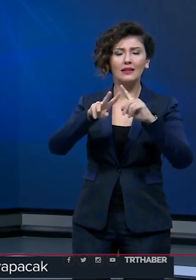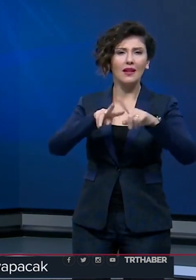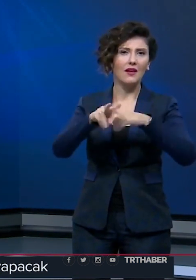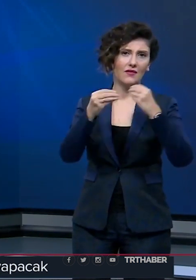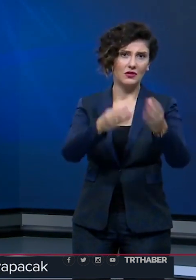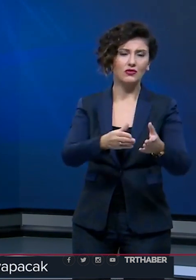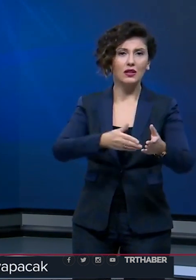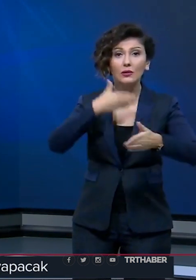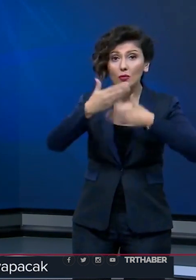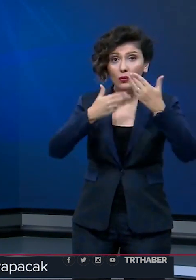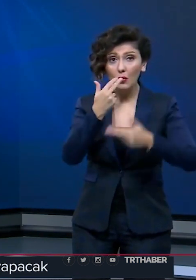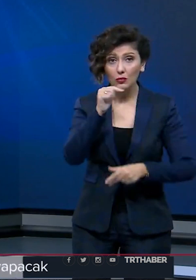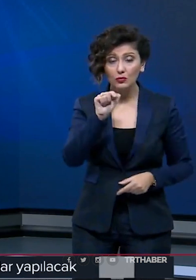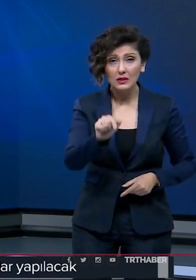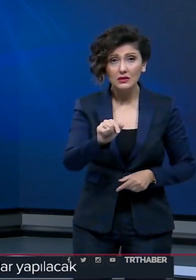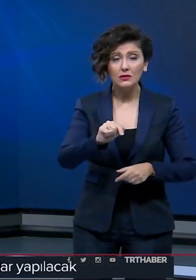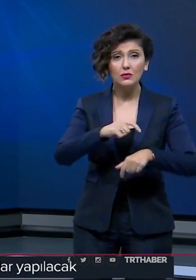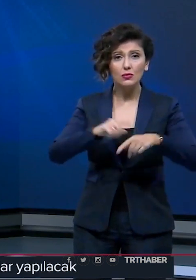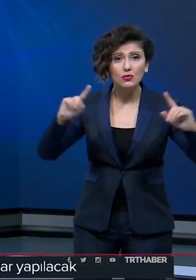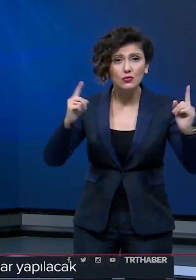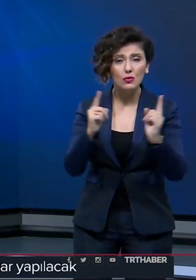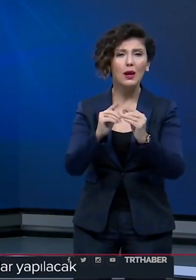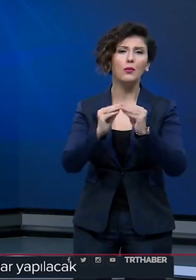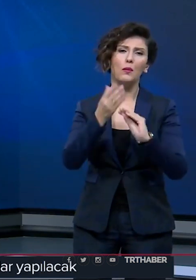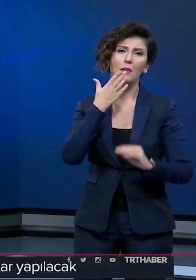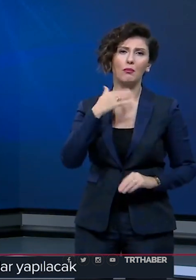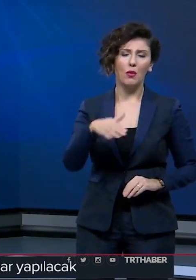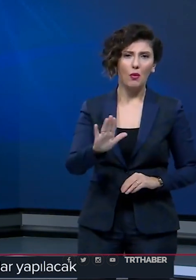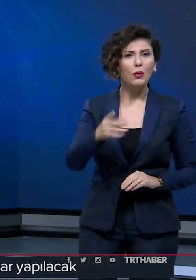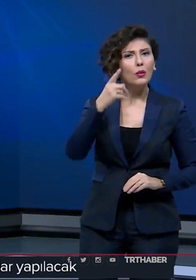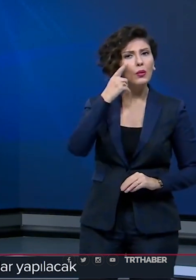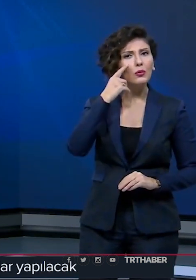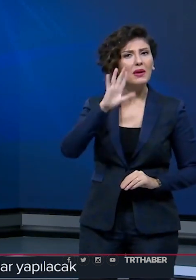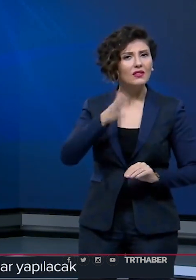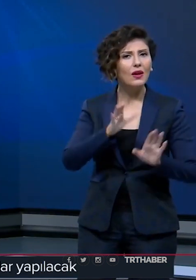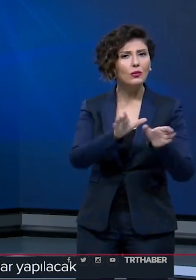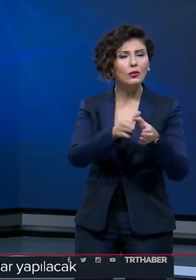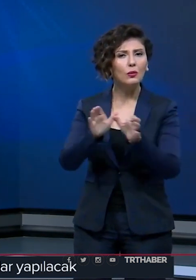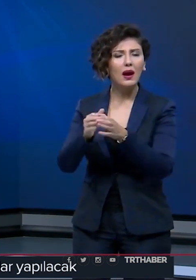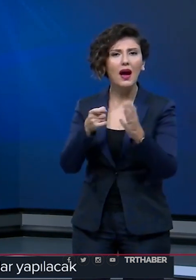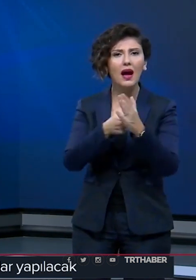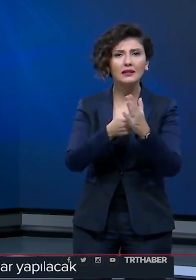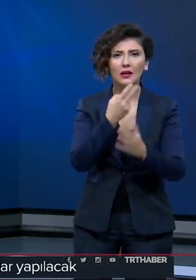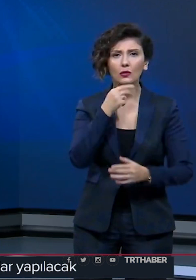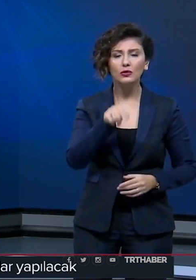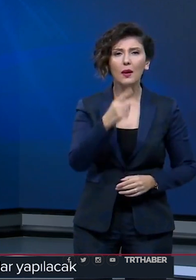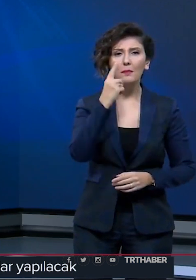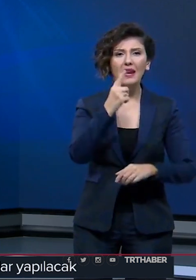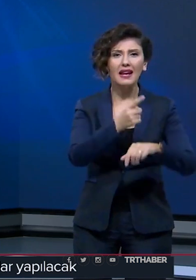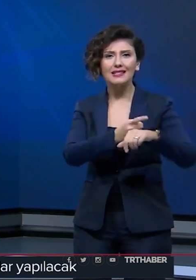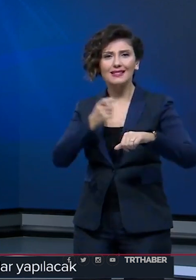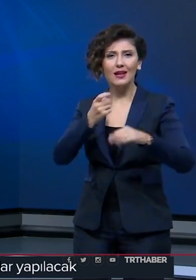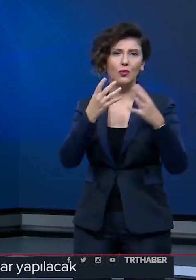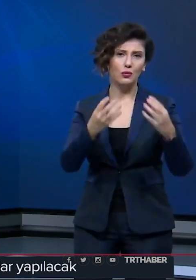Oktay verecek. Sunuş konuşmasında süre sınırı olmayacak. Hükümet ve gruplar adına konuşmalar